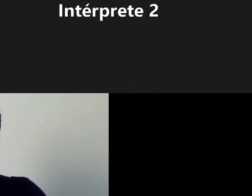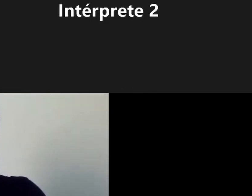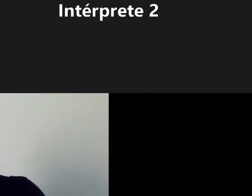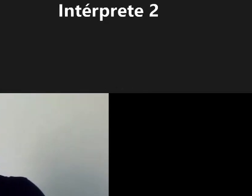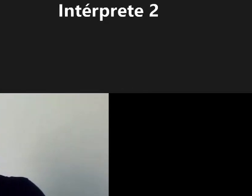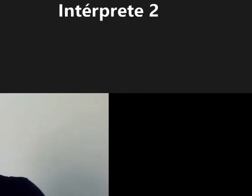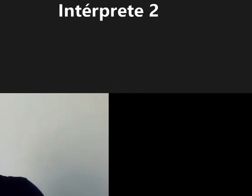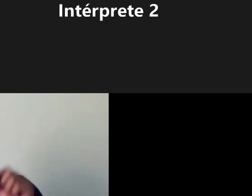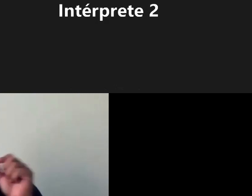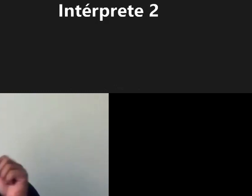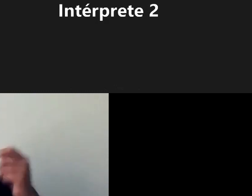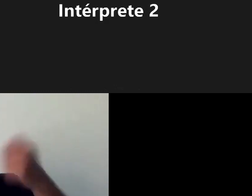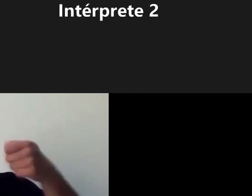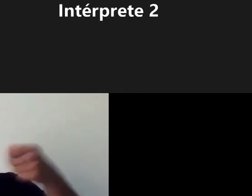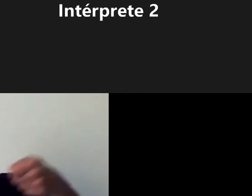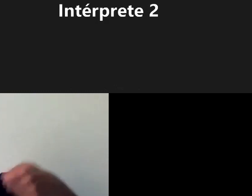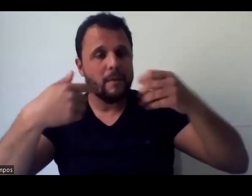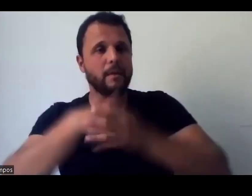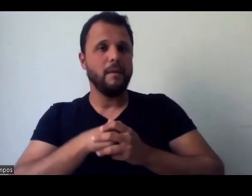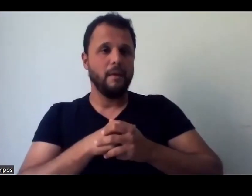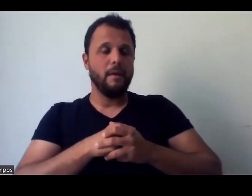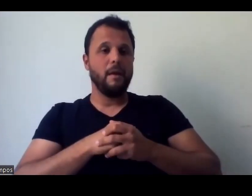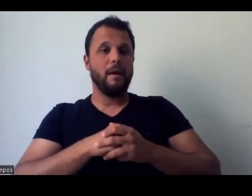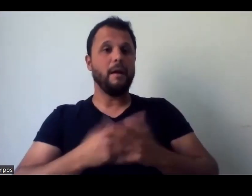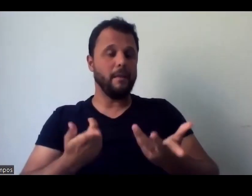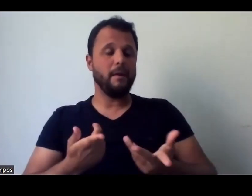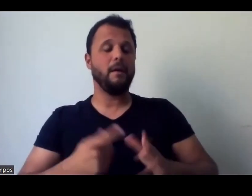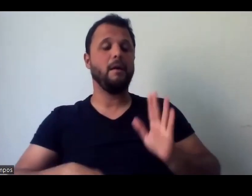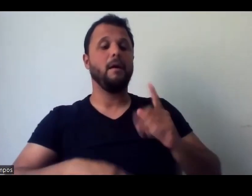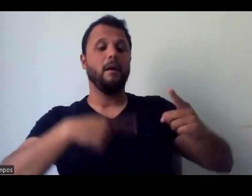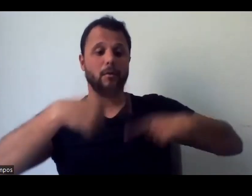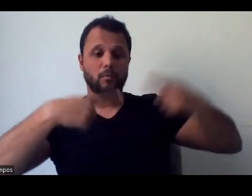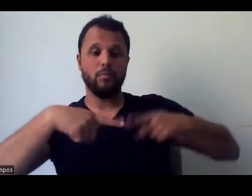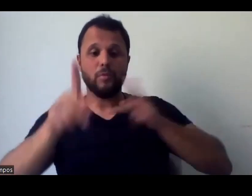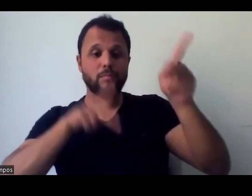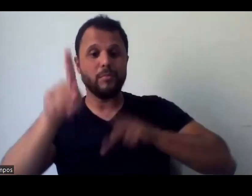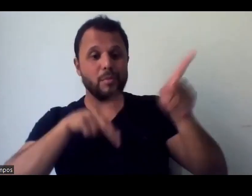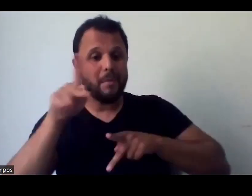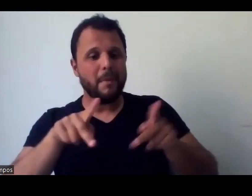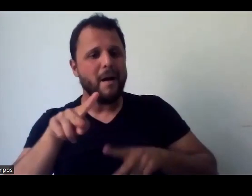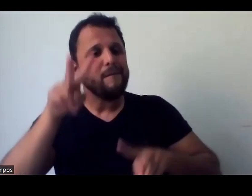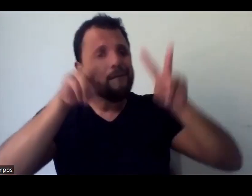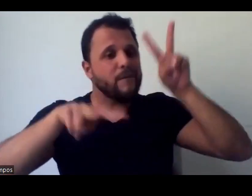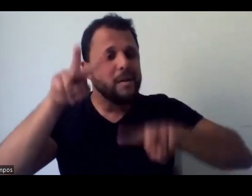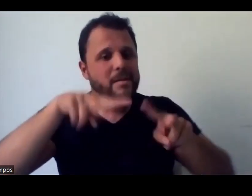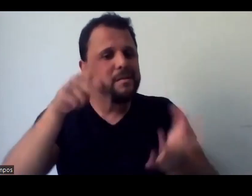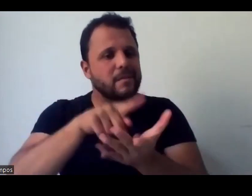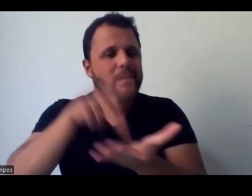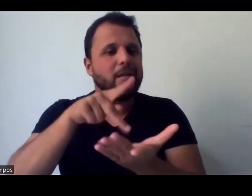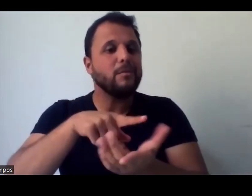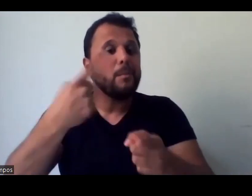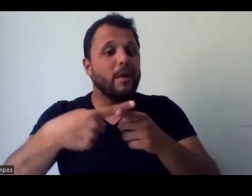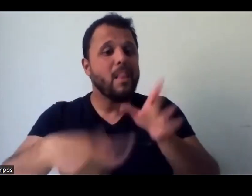O que precisa? É a questão das políticas públicas que fiscalizem isso, porque isso está na lei,